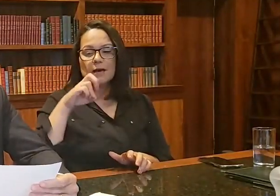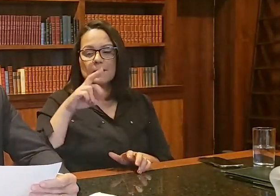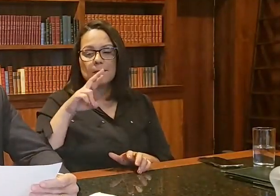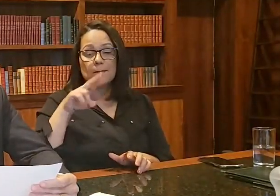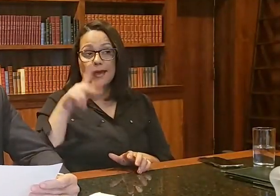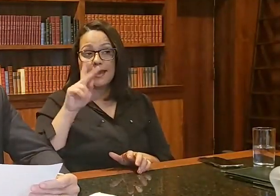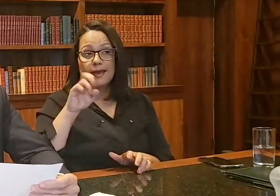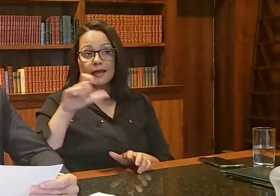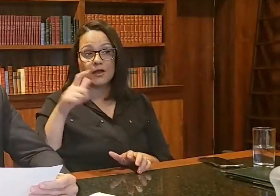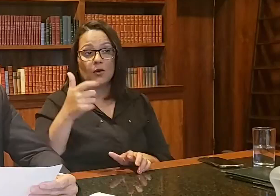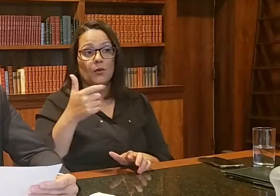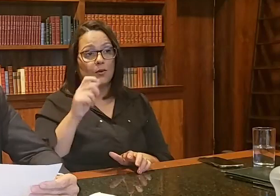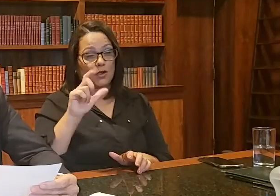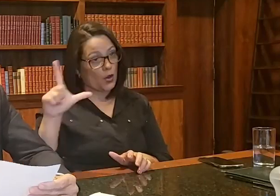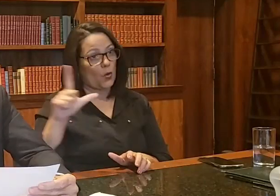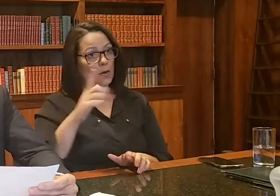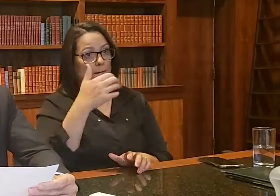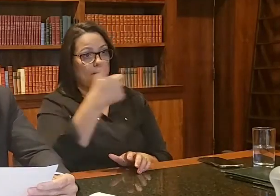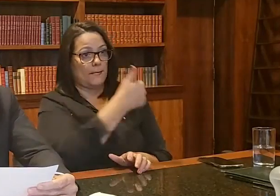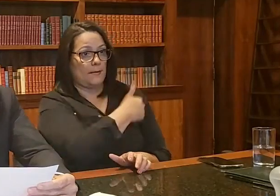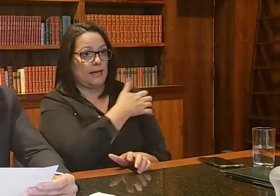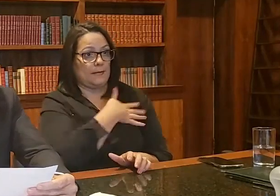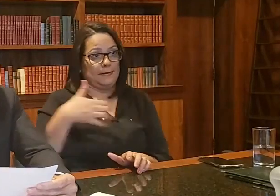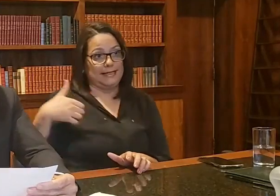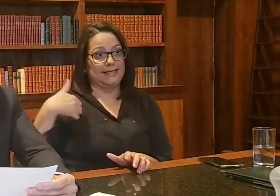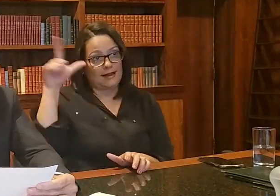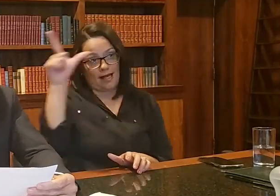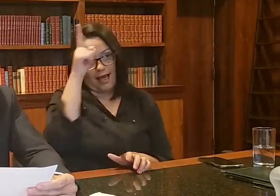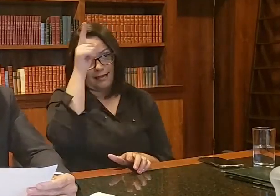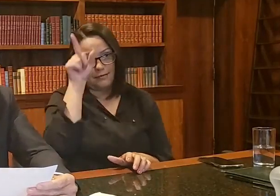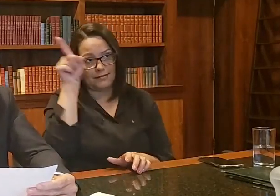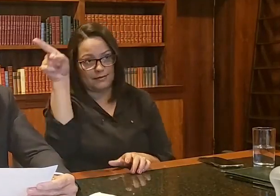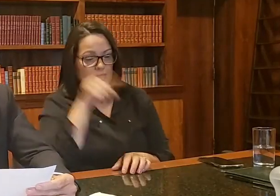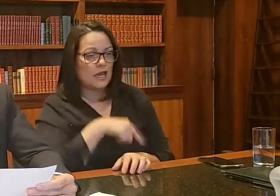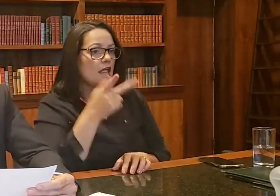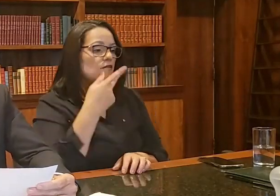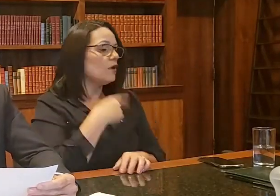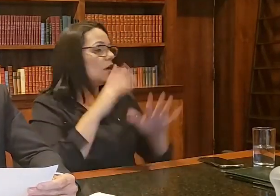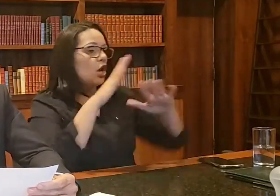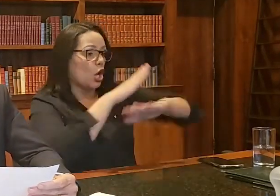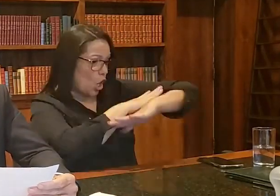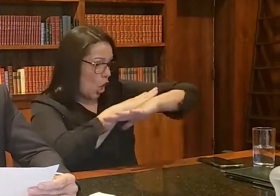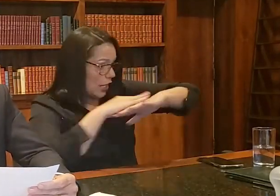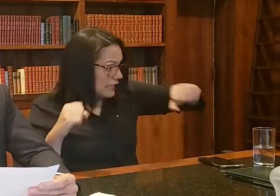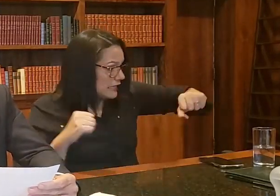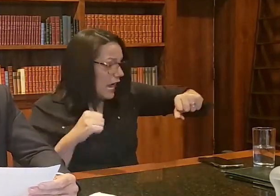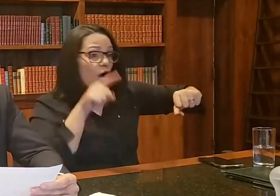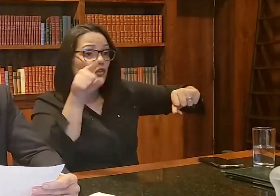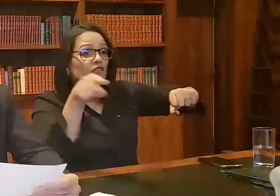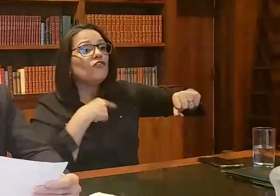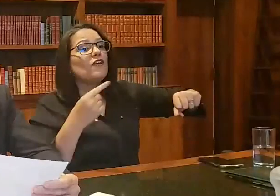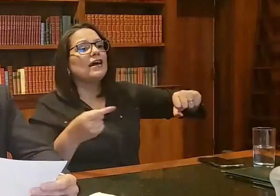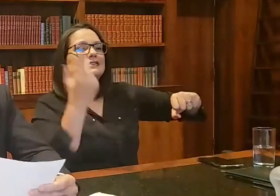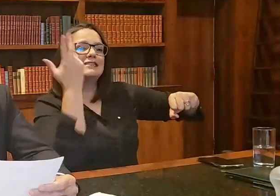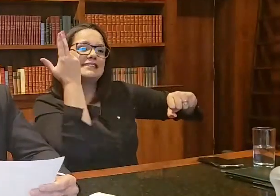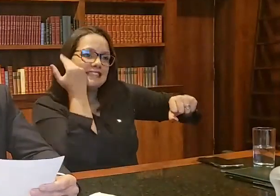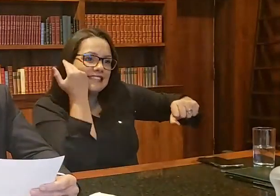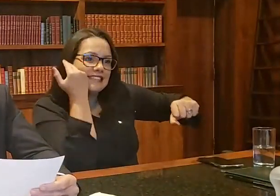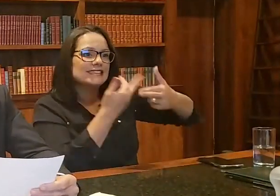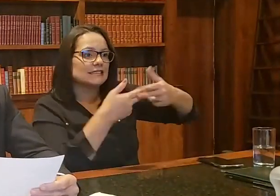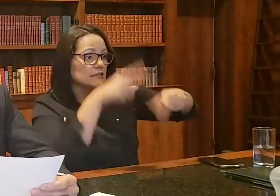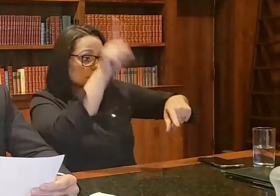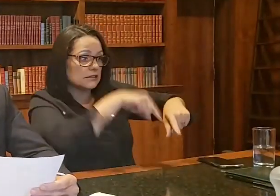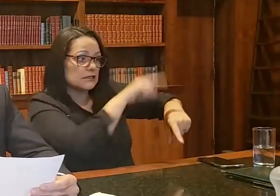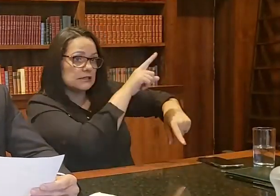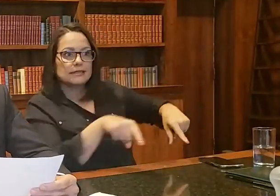falando sobre o cancelamento de um lockdown previsto para a Semana Santa. E